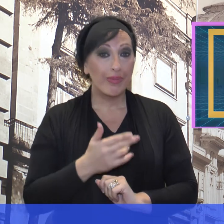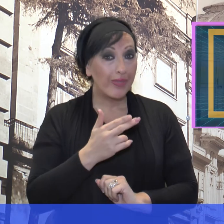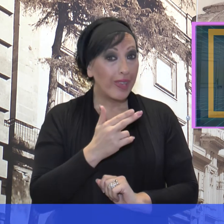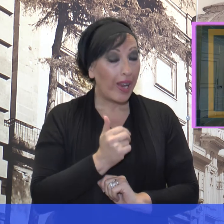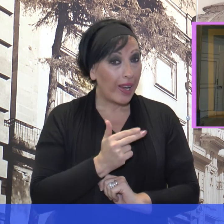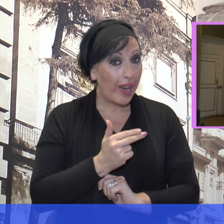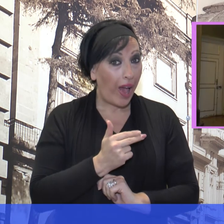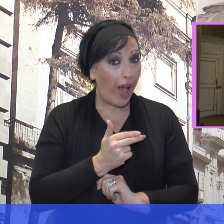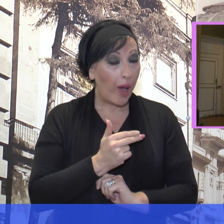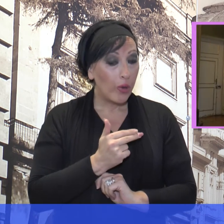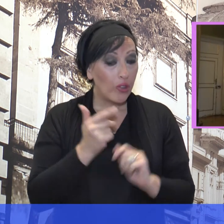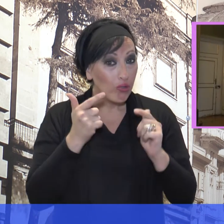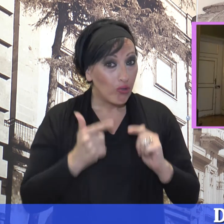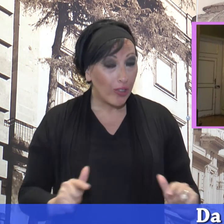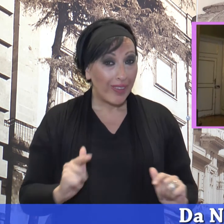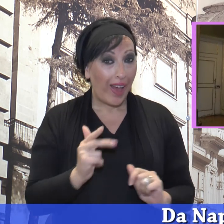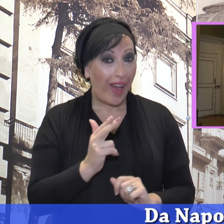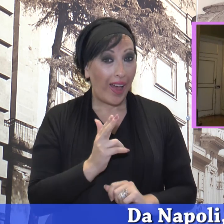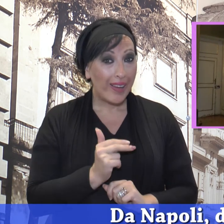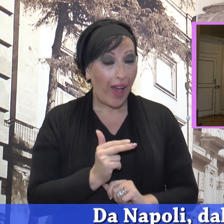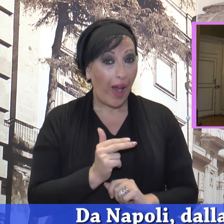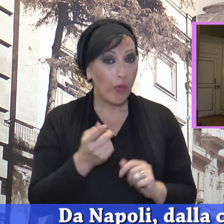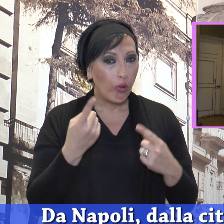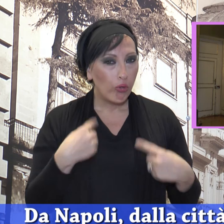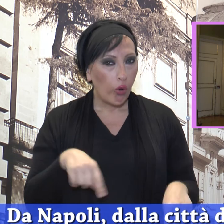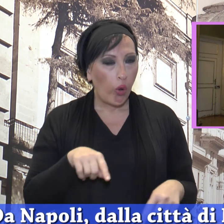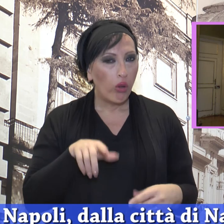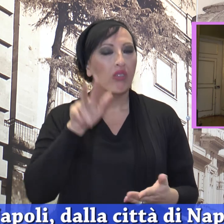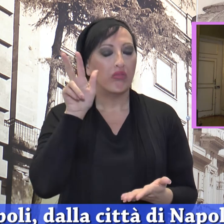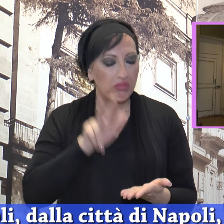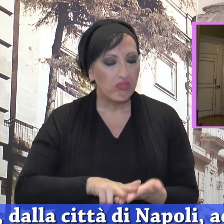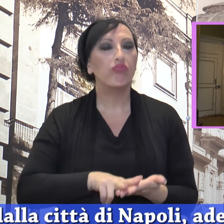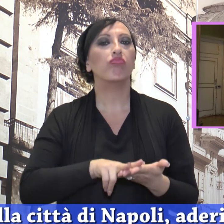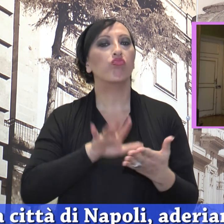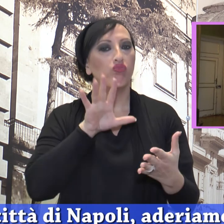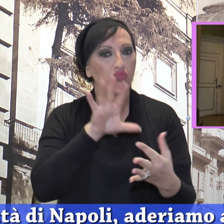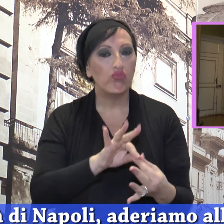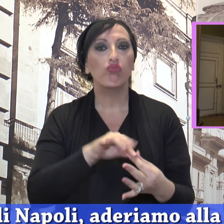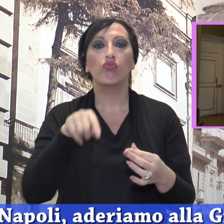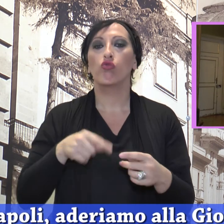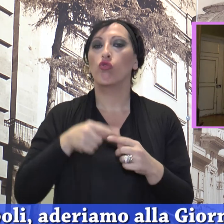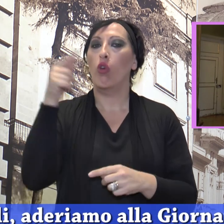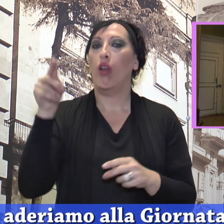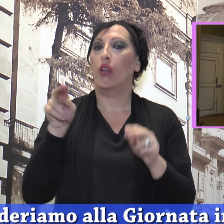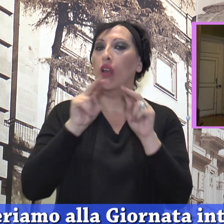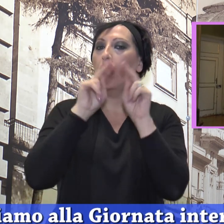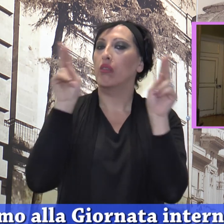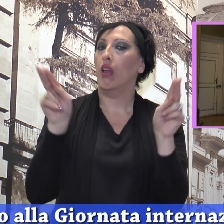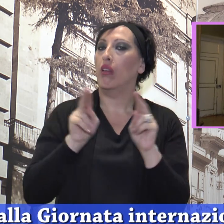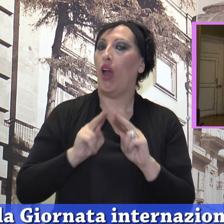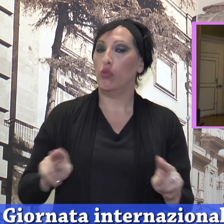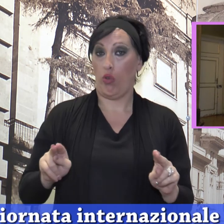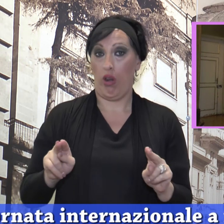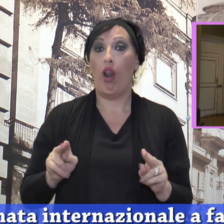Da Napoli, dalla città di Napoli, aderiamo alla giornata internazionale